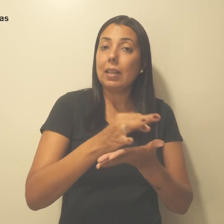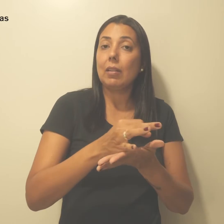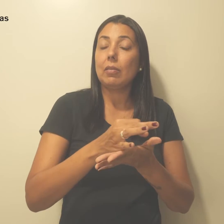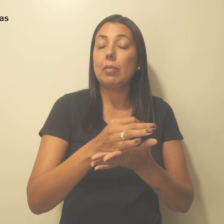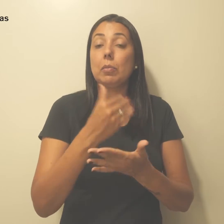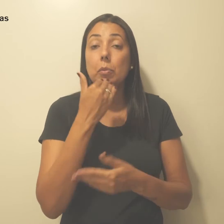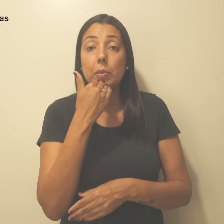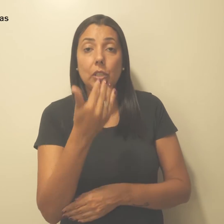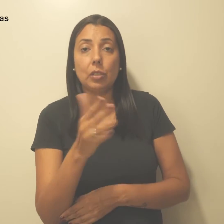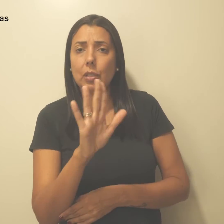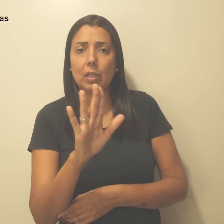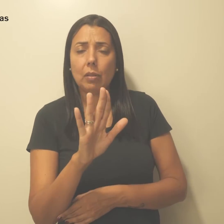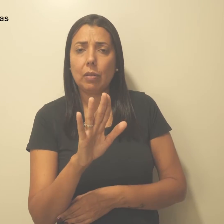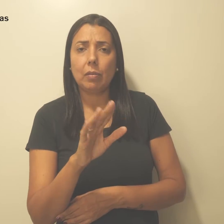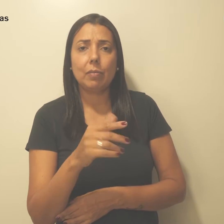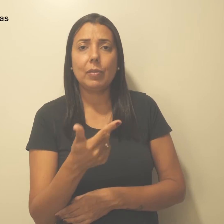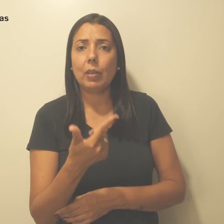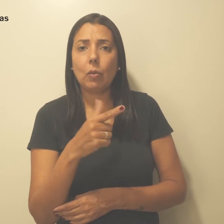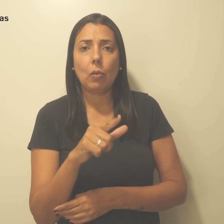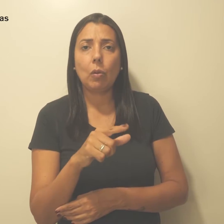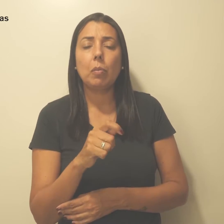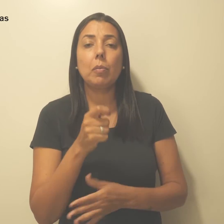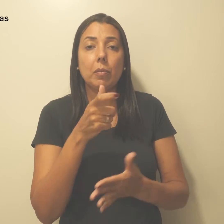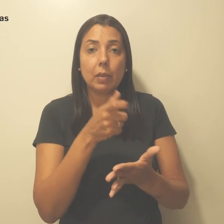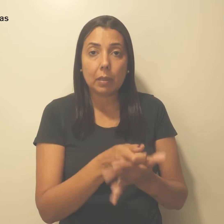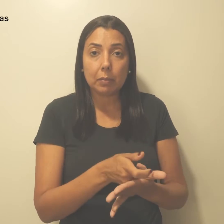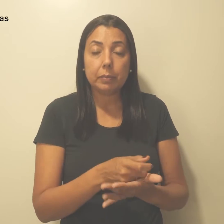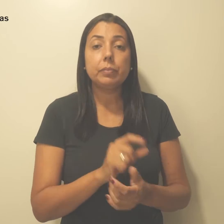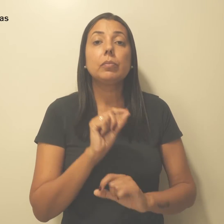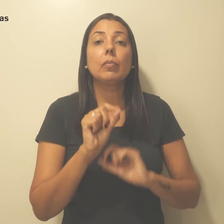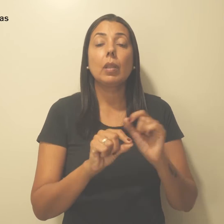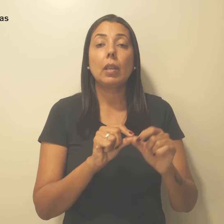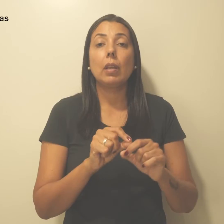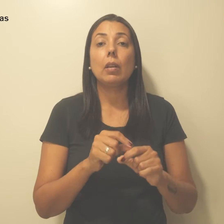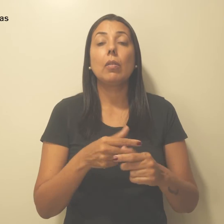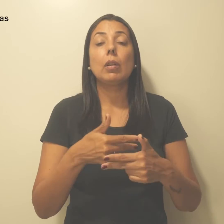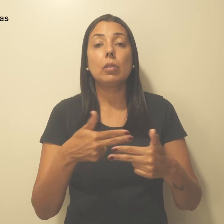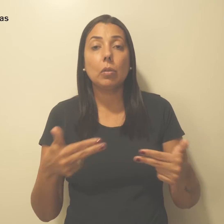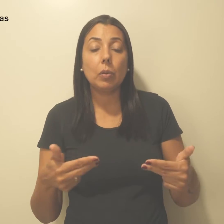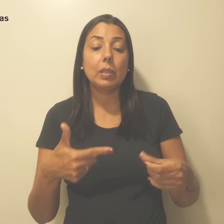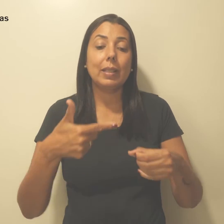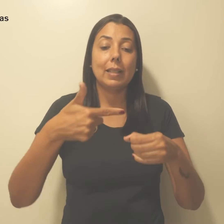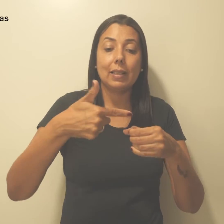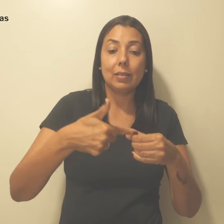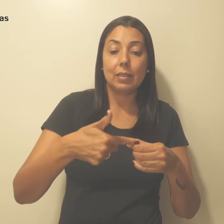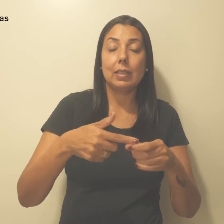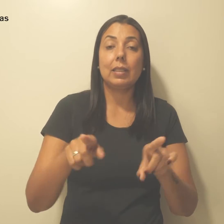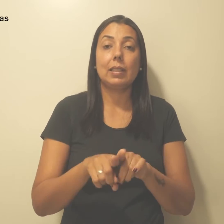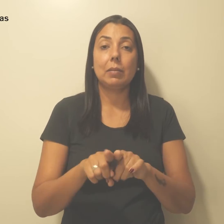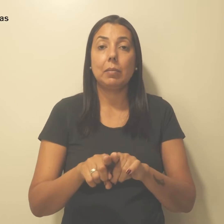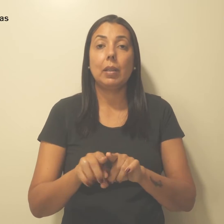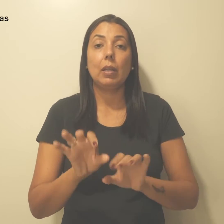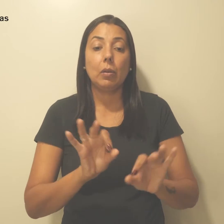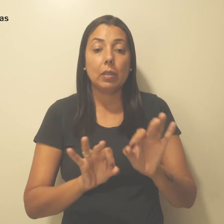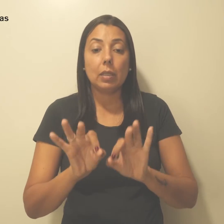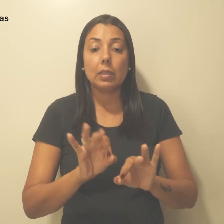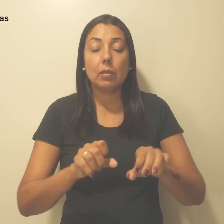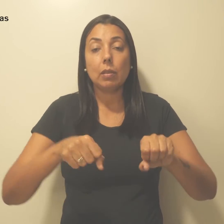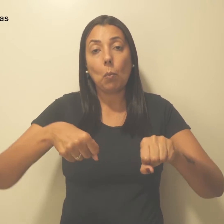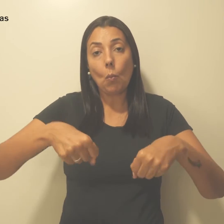o que não é suficiente para arcar com os gastos com gasolina e manutenção das motocicletas.